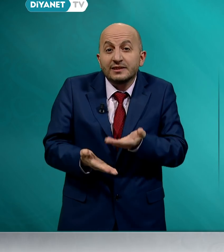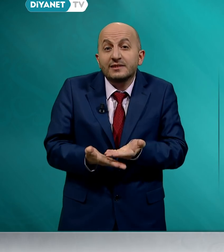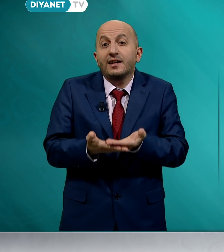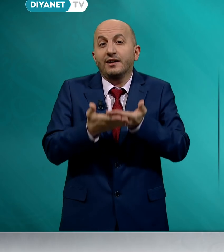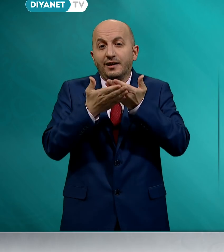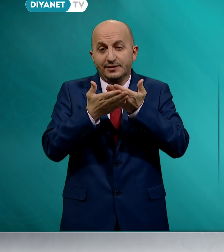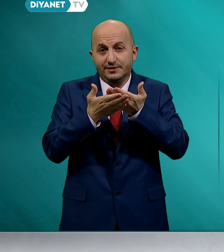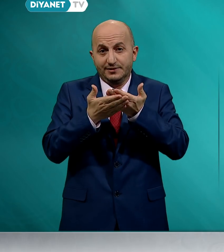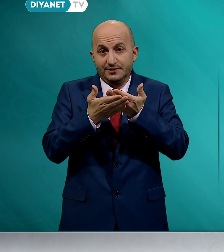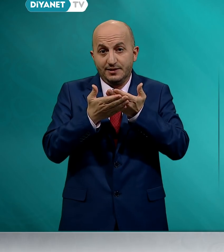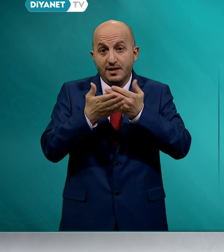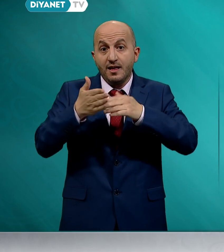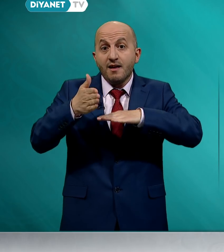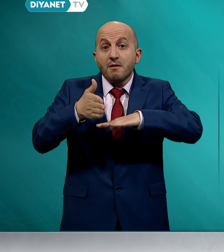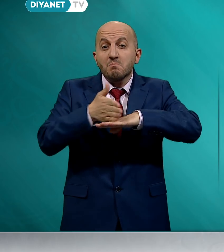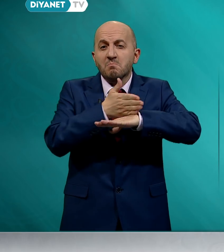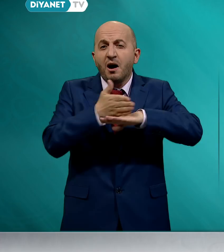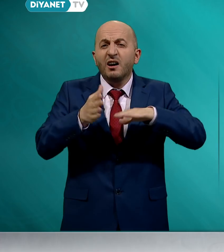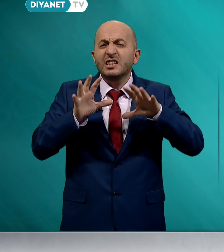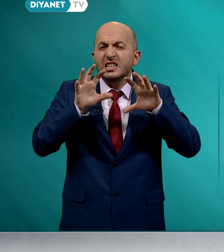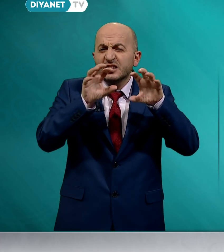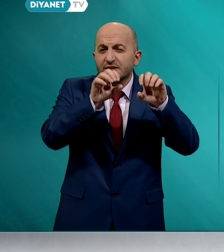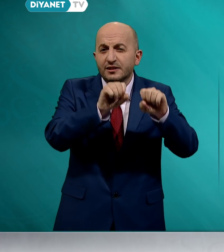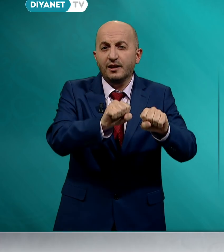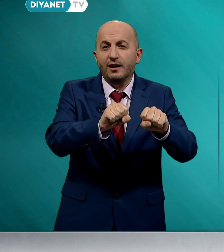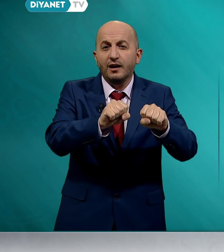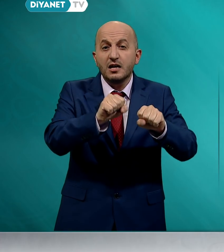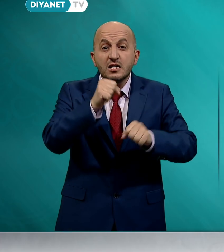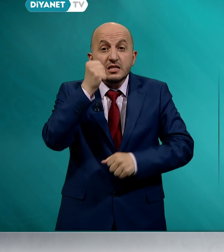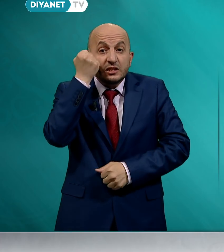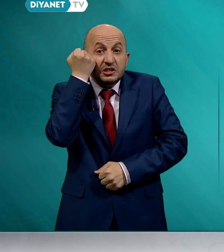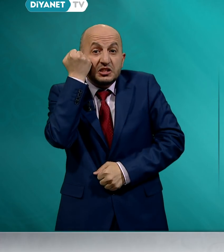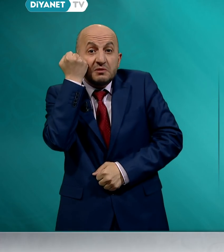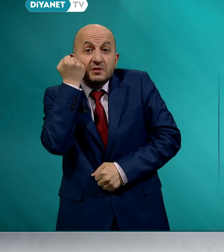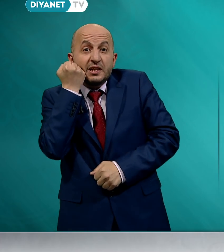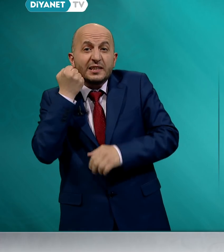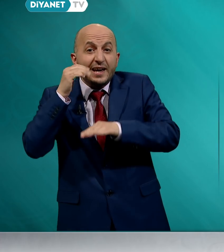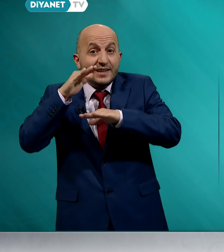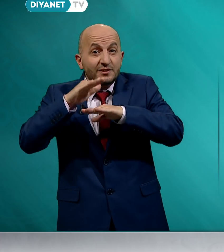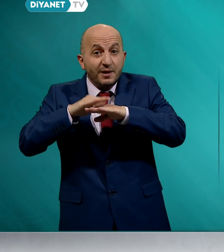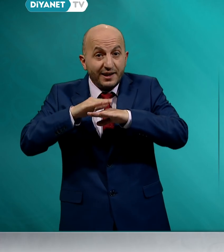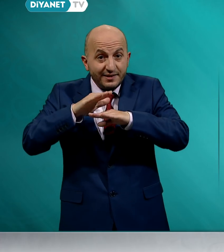sağlar. Mal hırsıyla cimrilik etmektedir. de